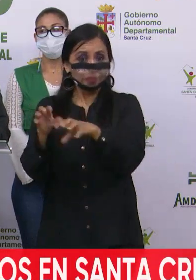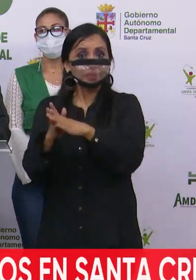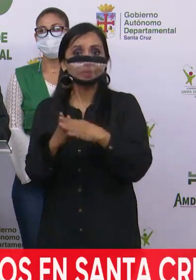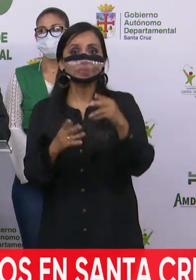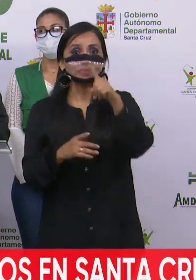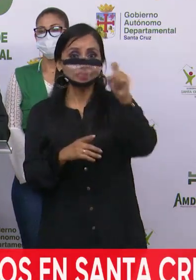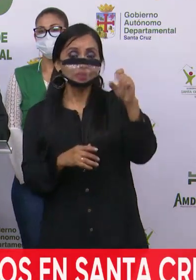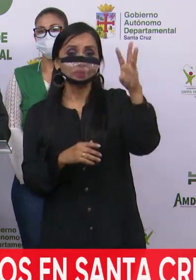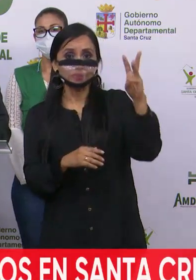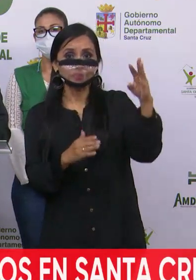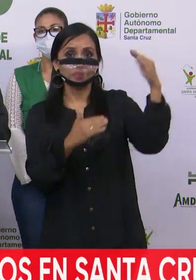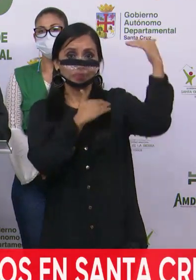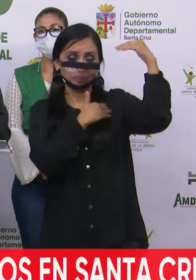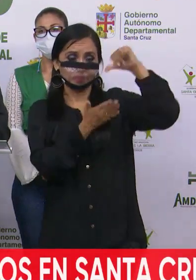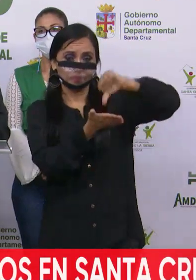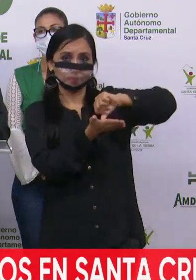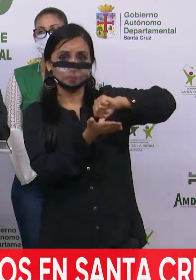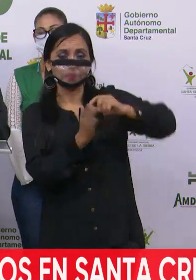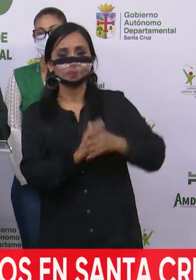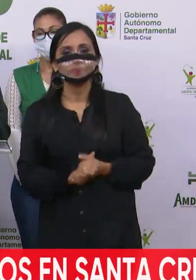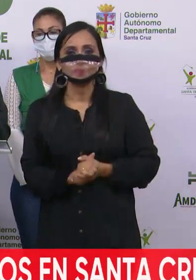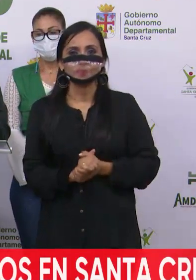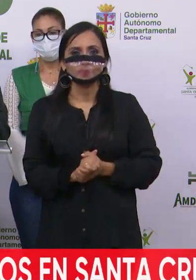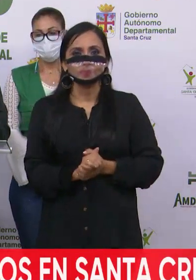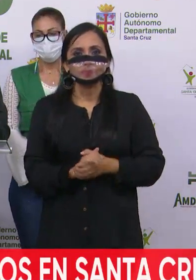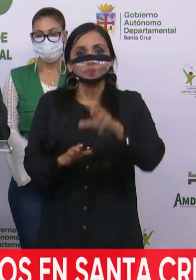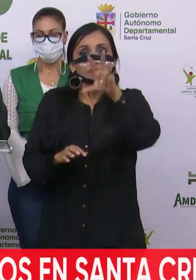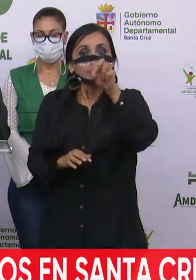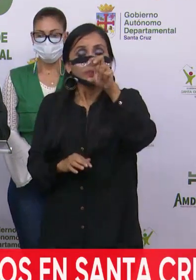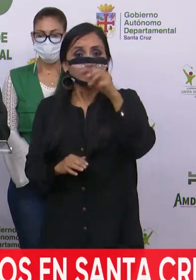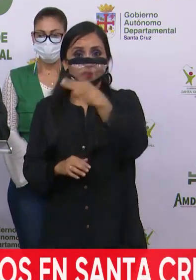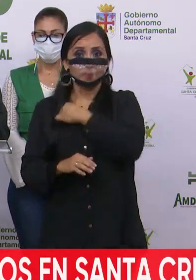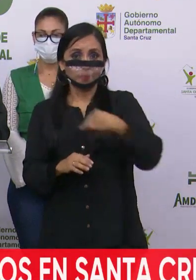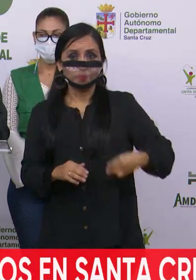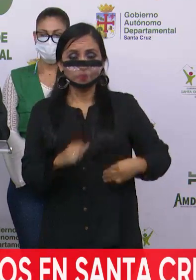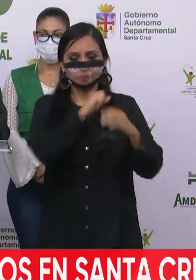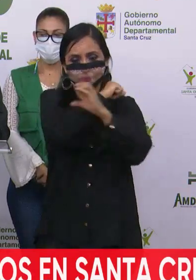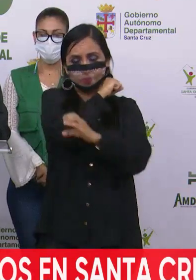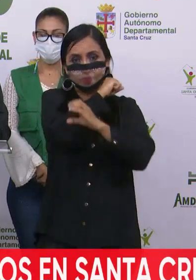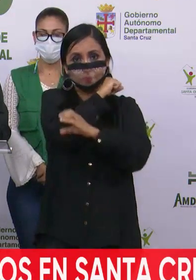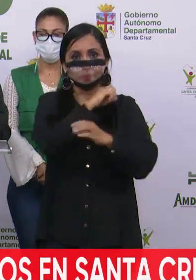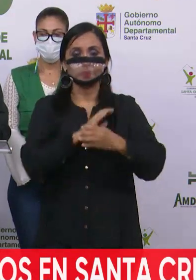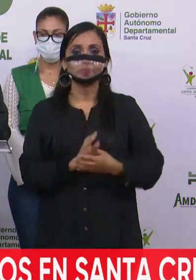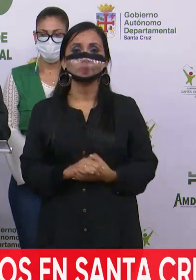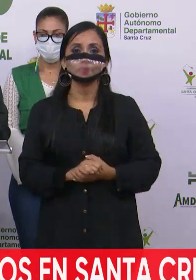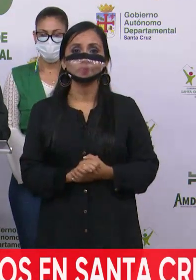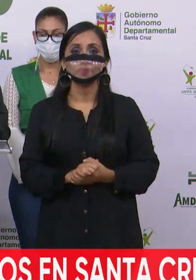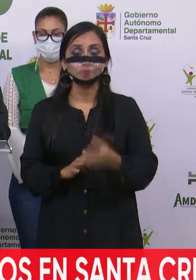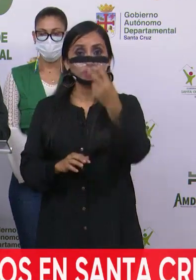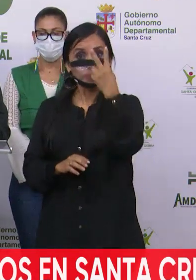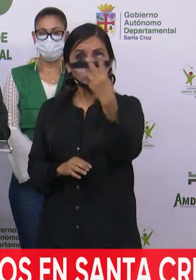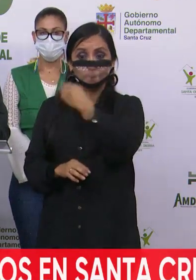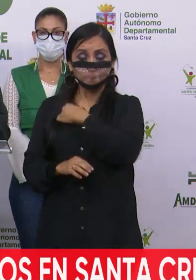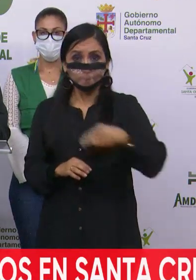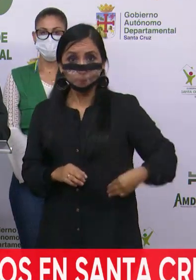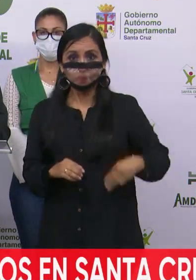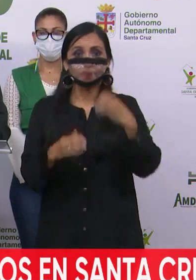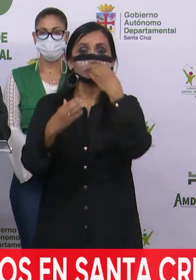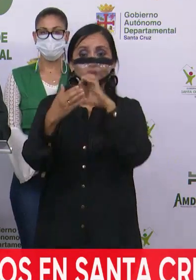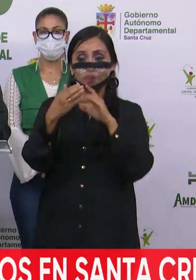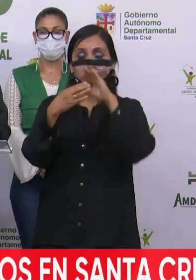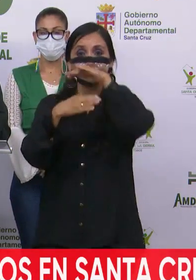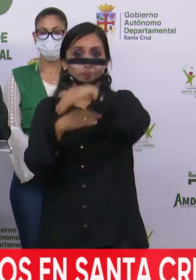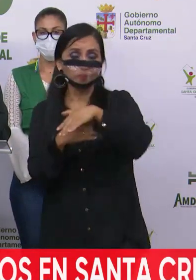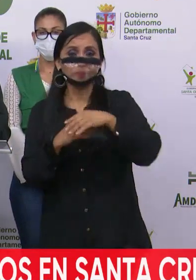106 al municipio de Santa Cruz, 30 al municipio de Camiri, 2 al municipio de Roboré